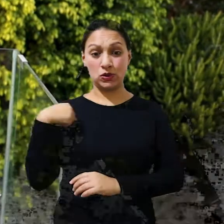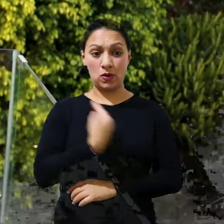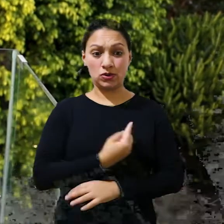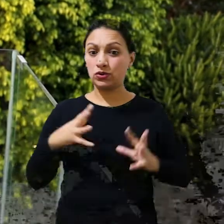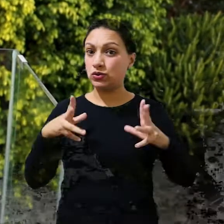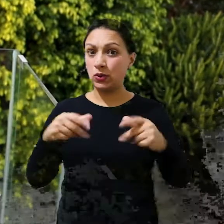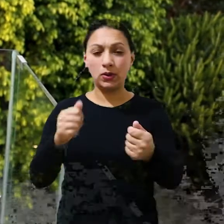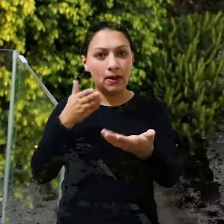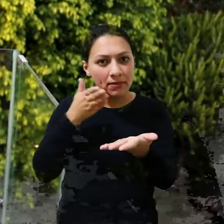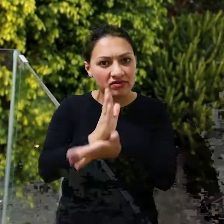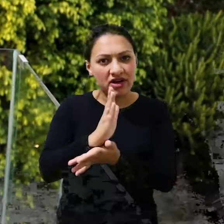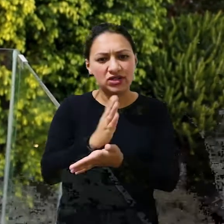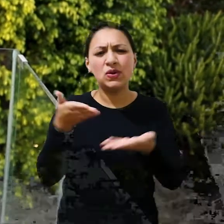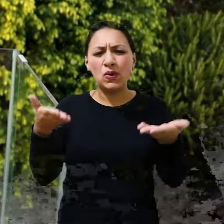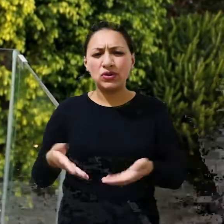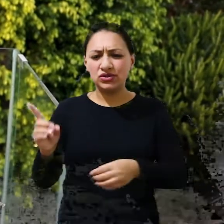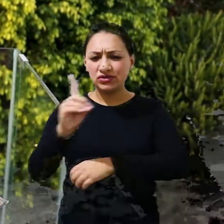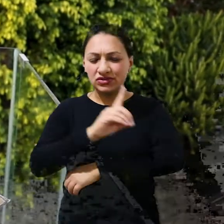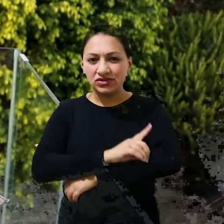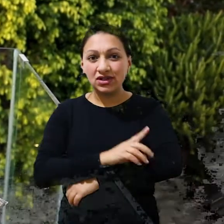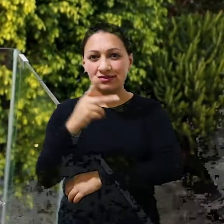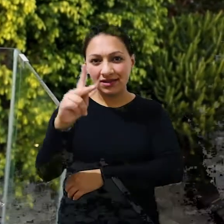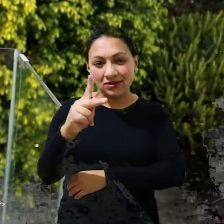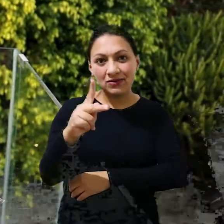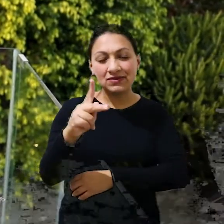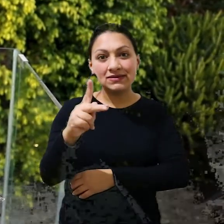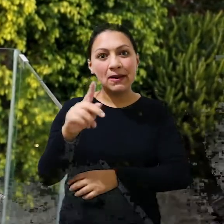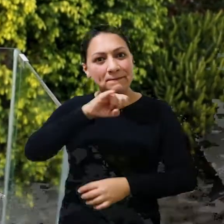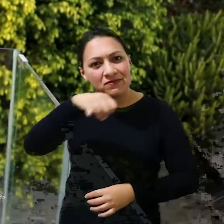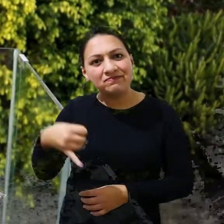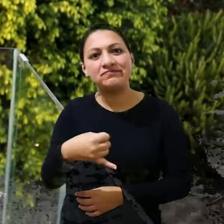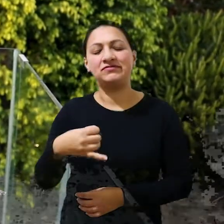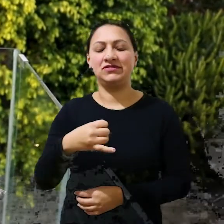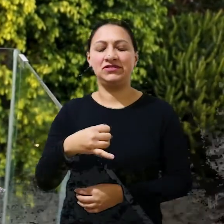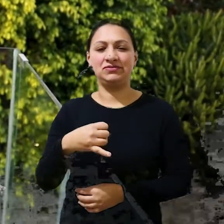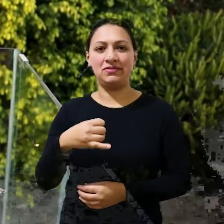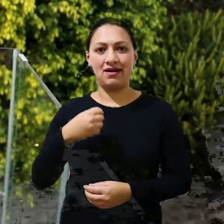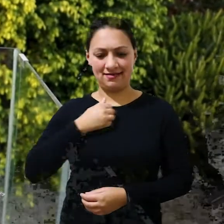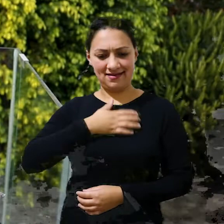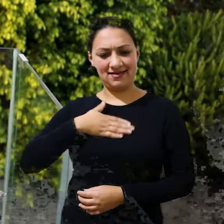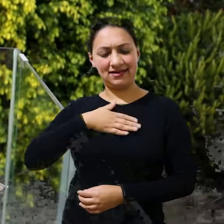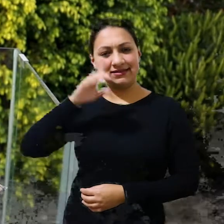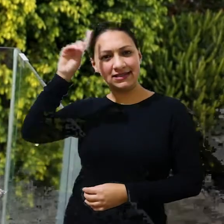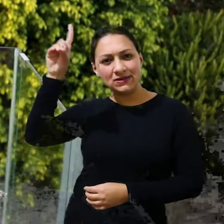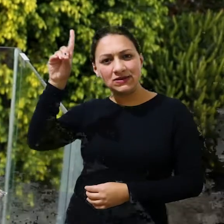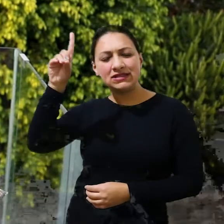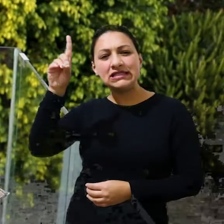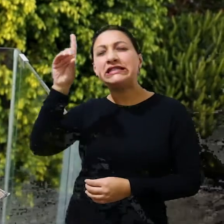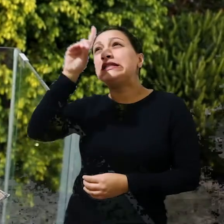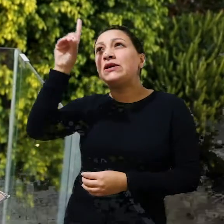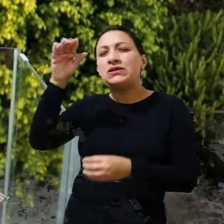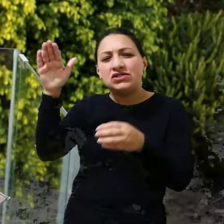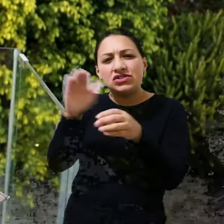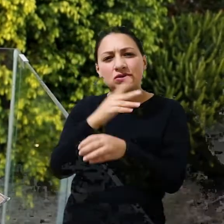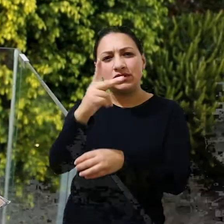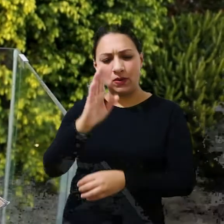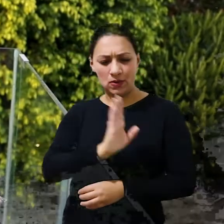possamos ser aprovados. Que hoje seja um dia para você agradar o coração de Deus, Deus encher o teu coração de bênção, de graça